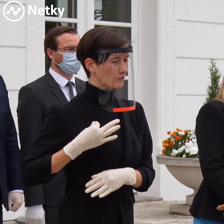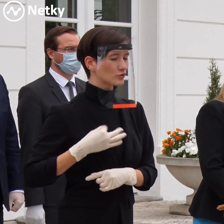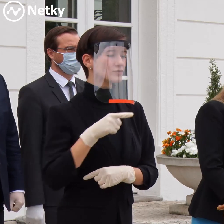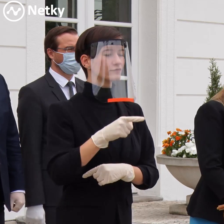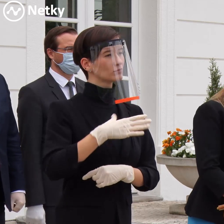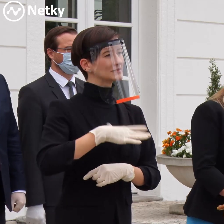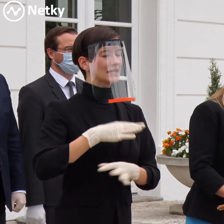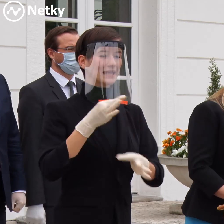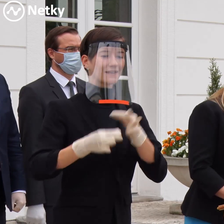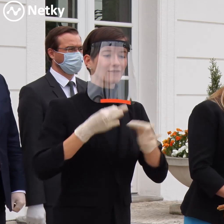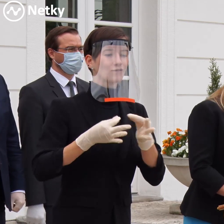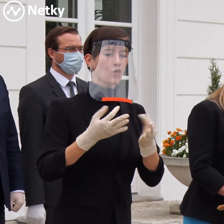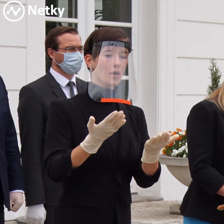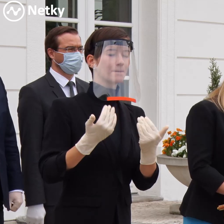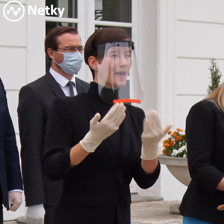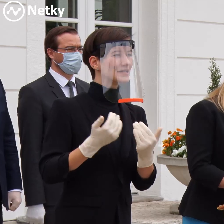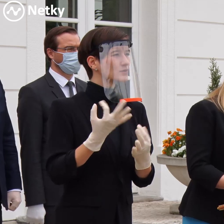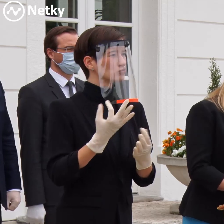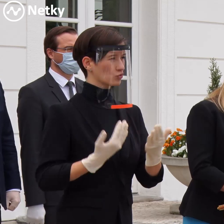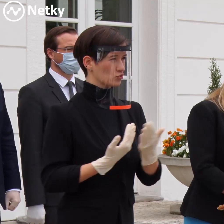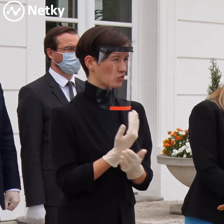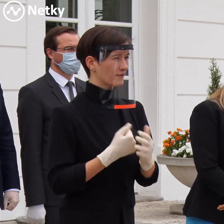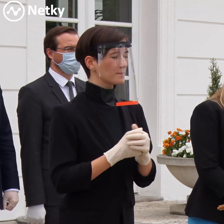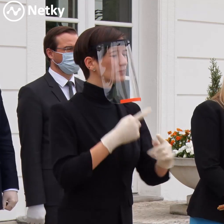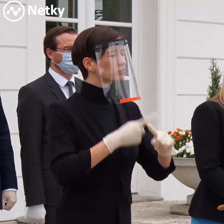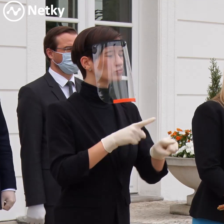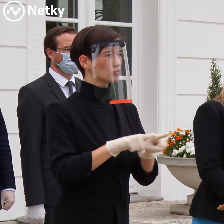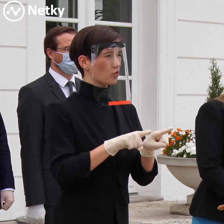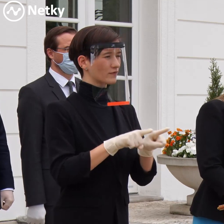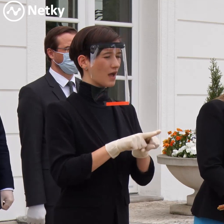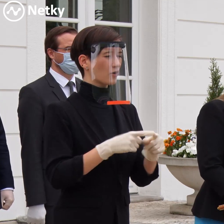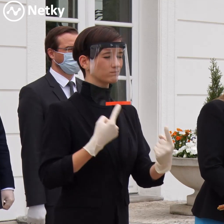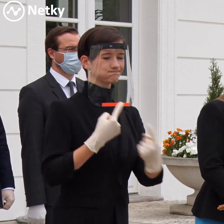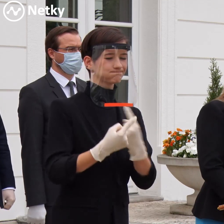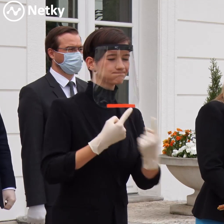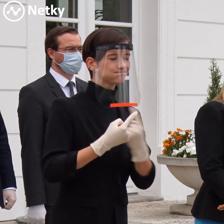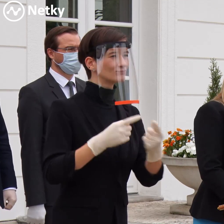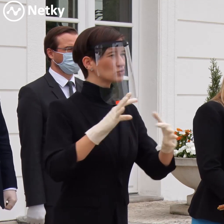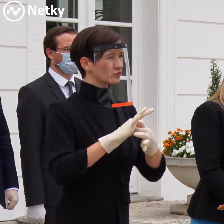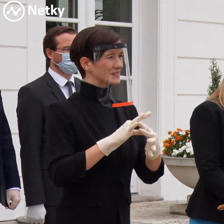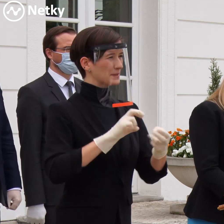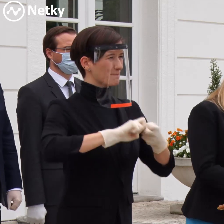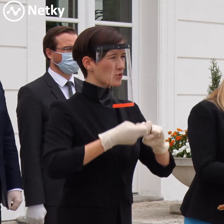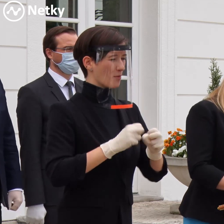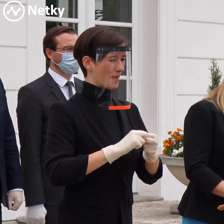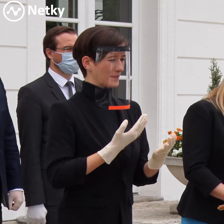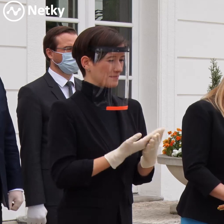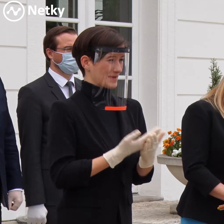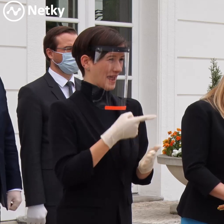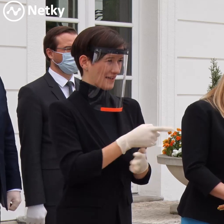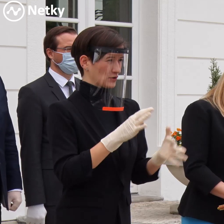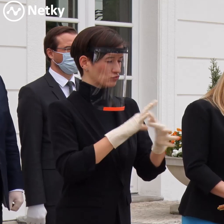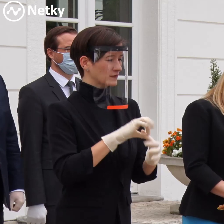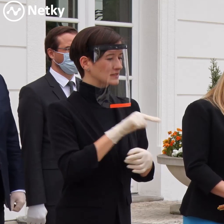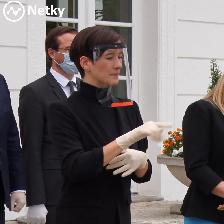priamo aj u nich a zároveň ich požiadala o rozhovor ohľadom problémov, ktoré sú signalizované z terénu alebo z